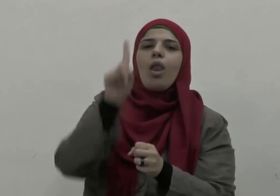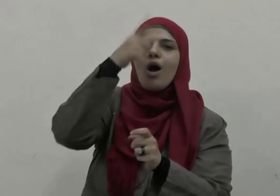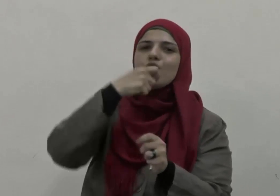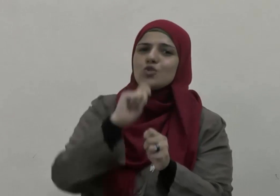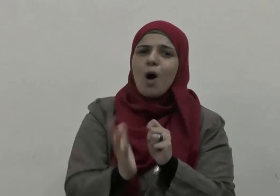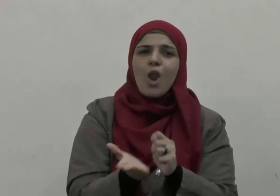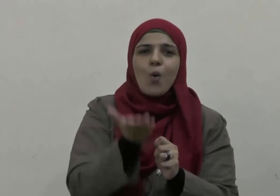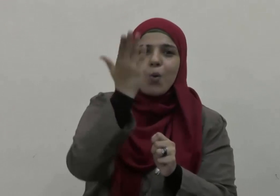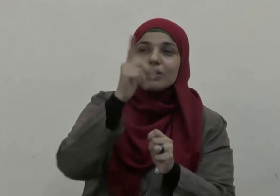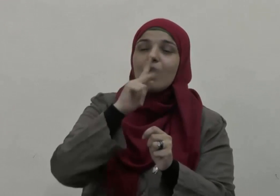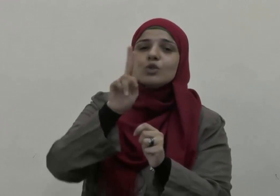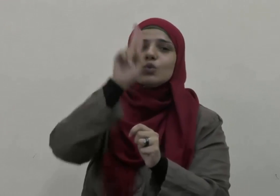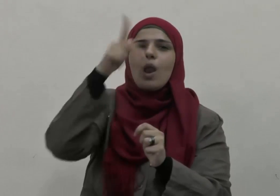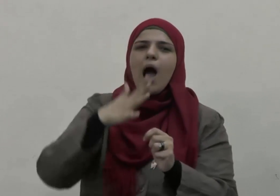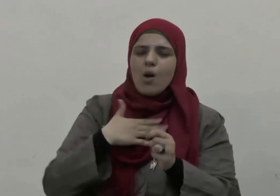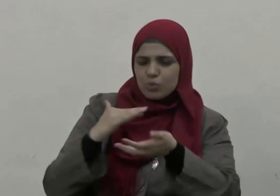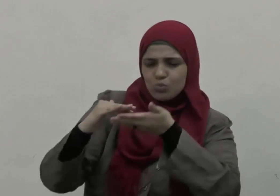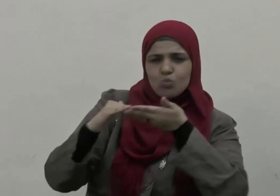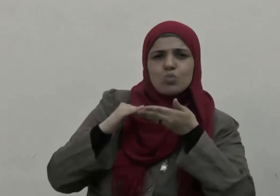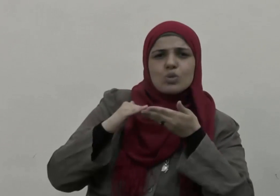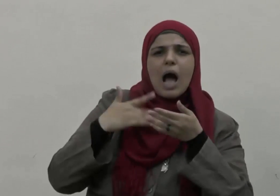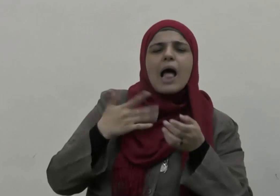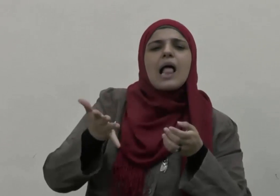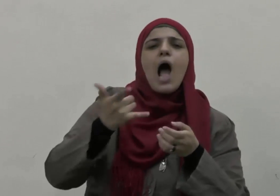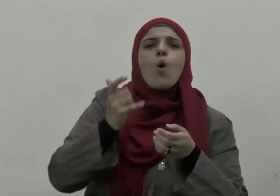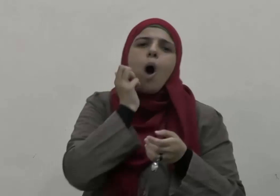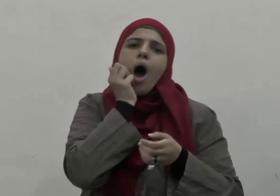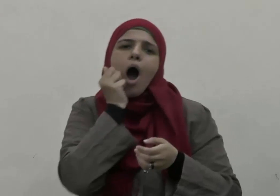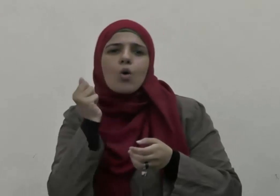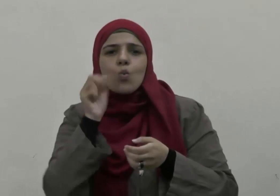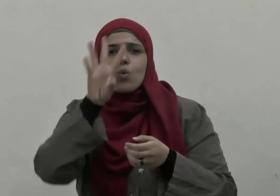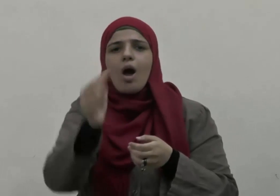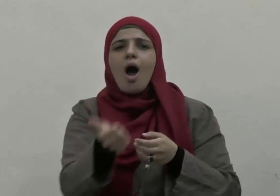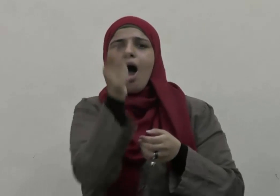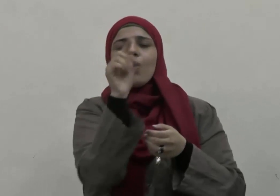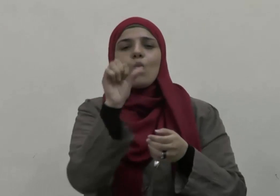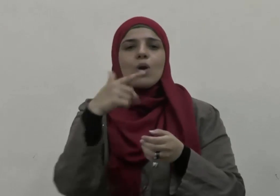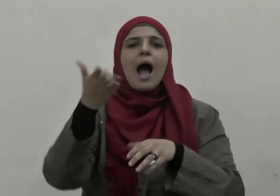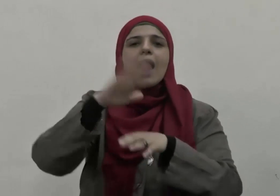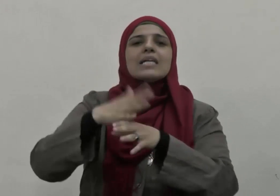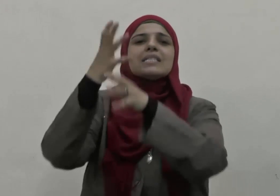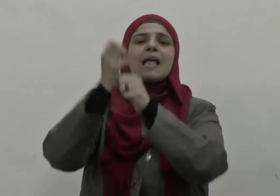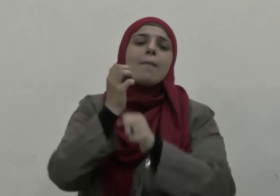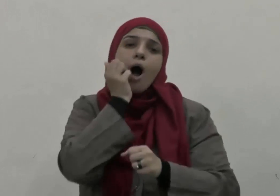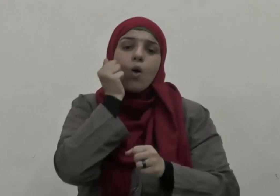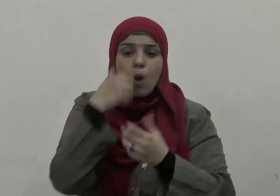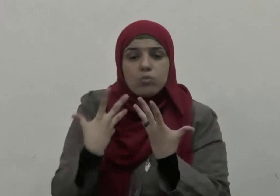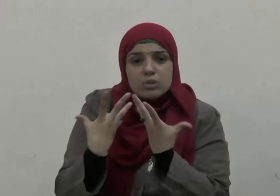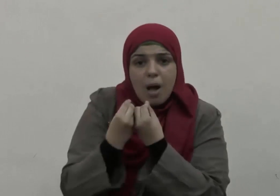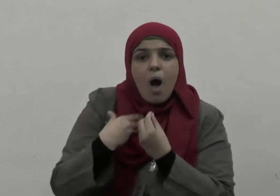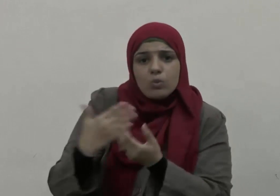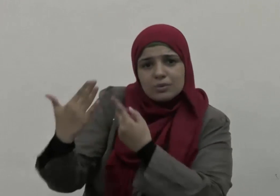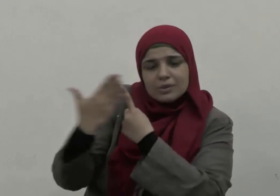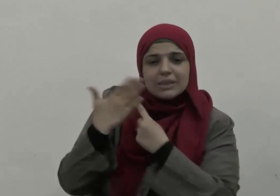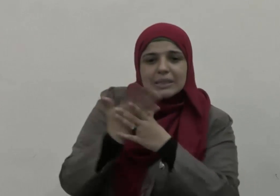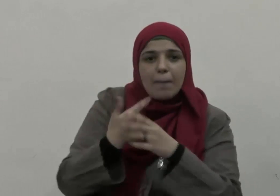الله عز وجل أن يشد من أزره بأخيه هارون عليه السلام ليكون له